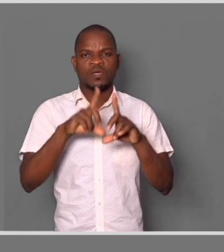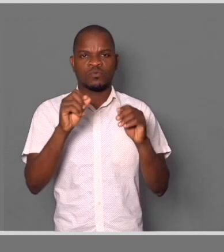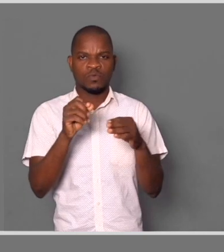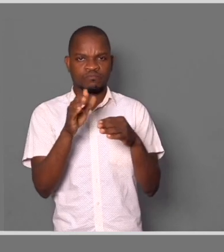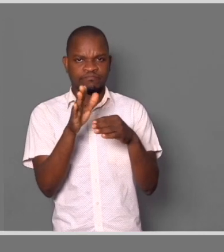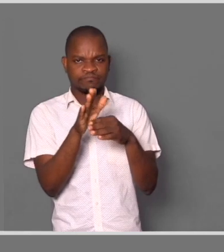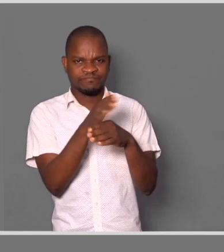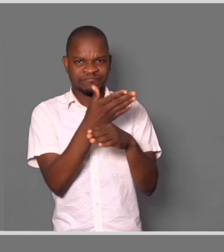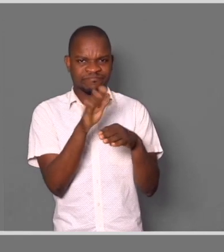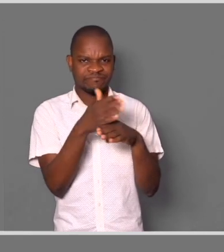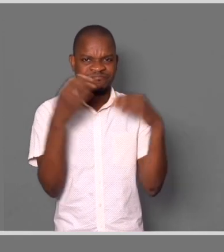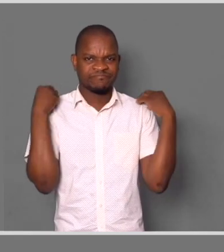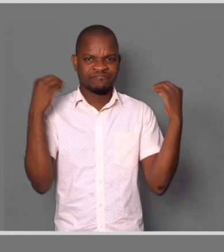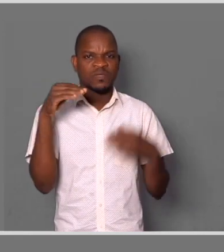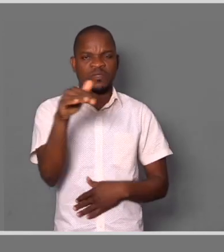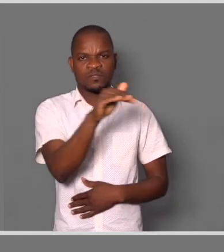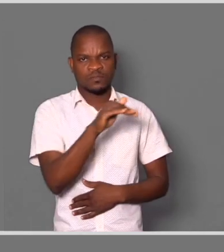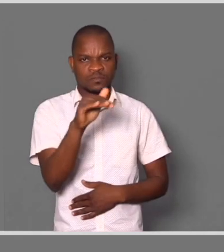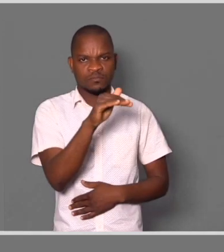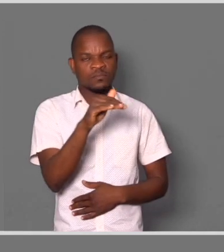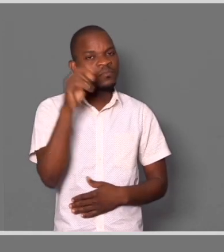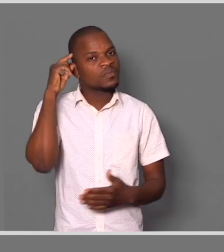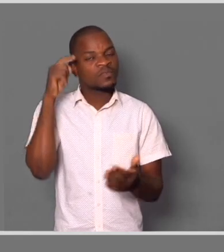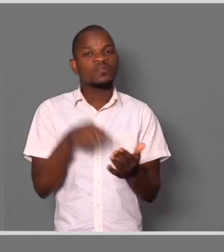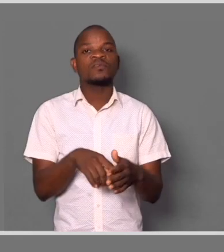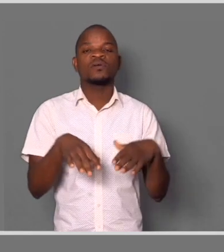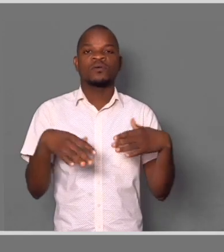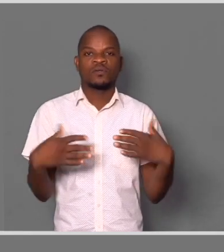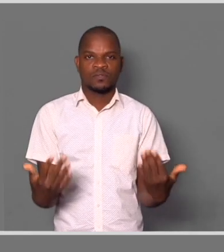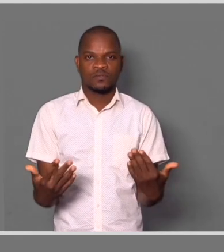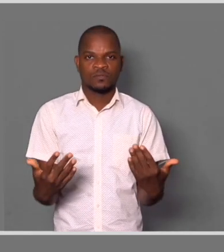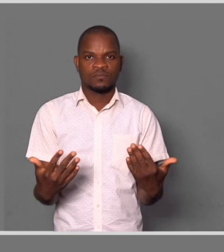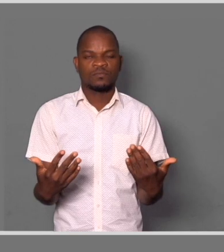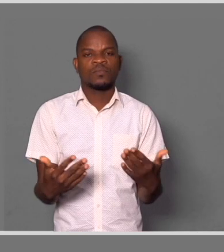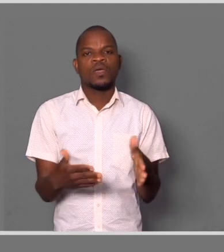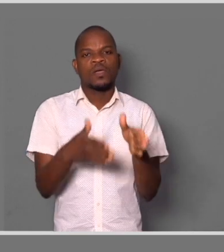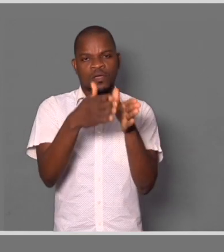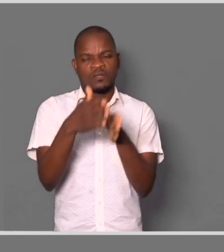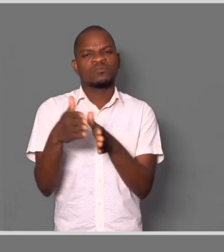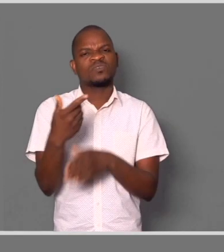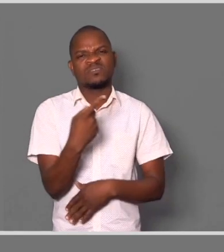reabilitação baseado na comunidade. São aquelas atividades que as pessoas conhecem também,